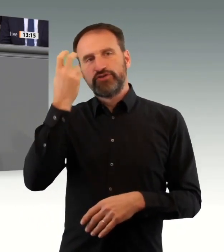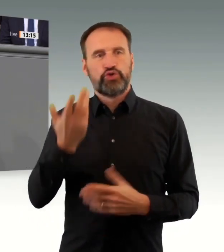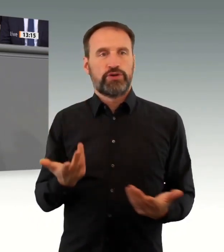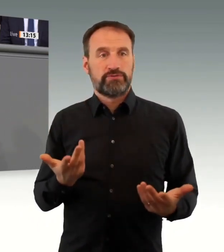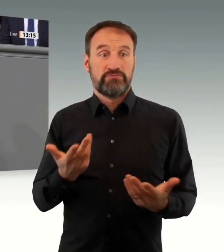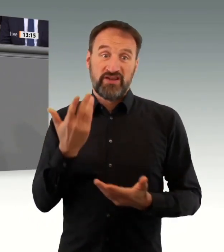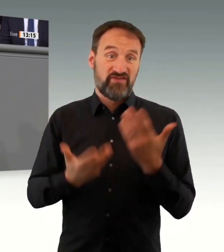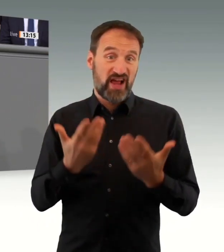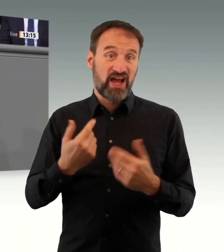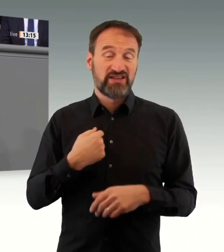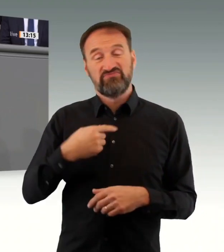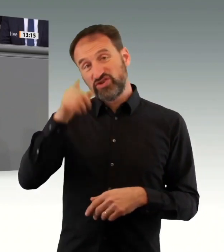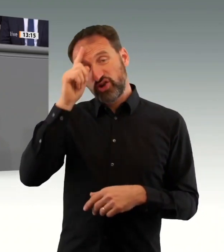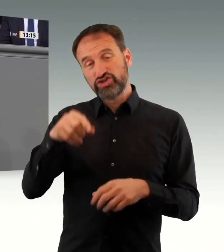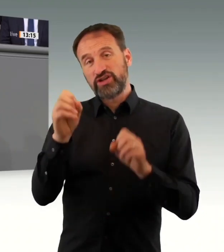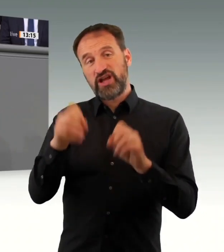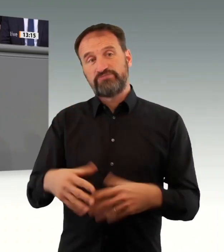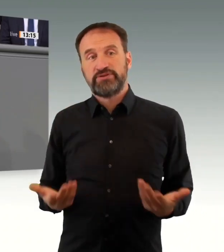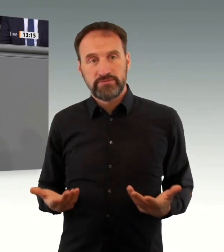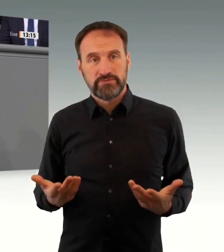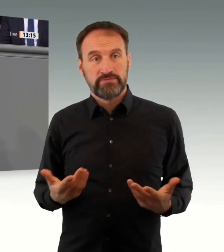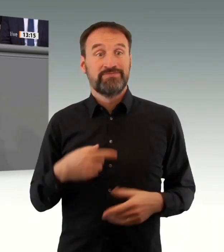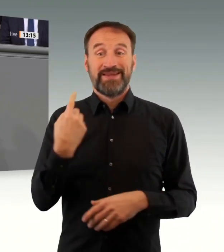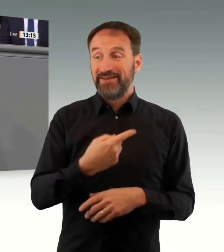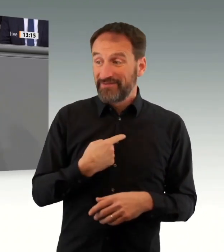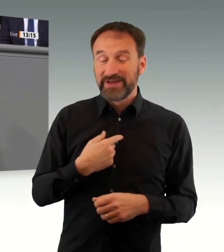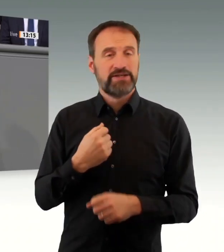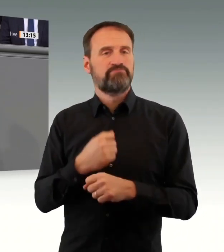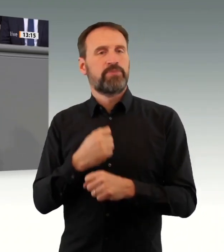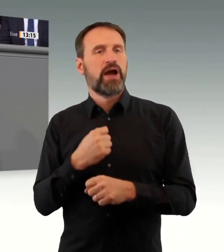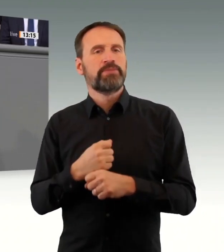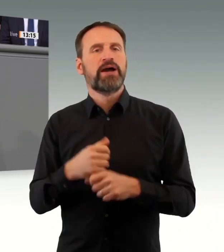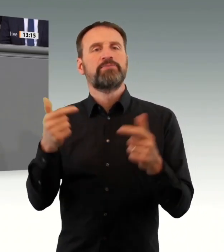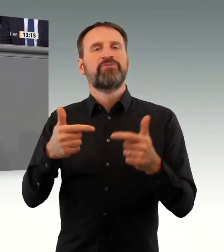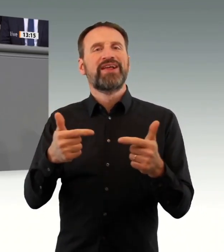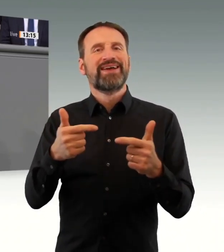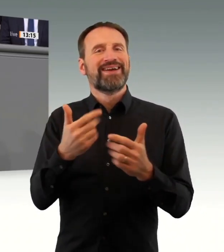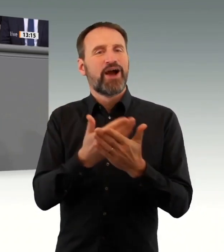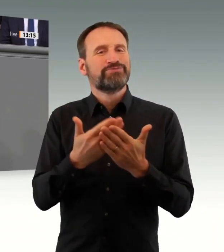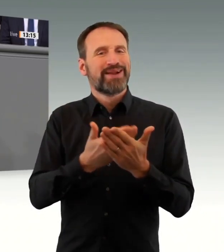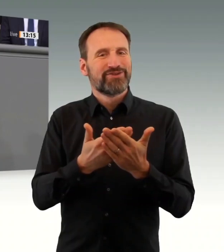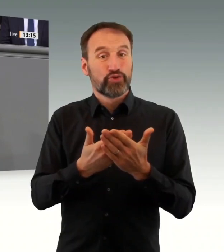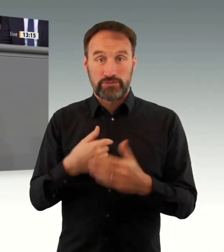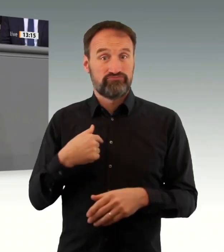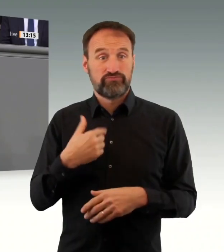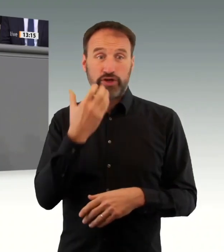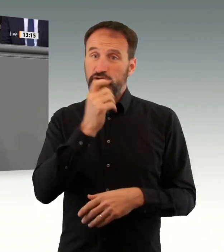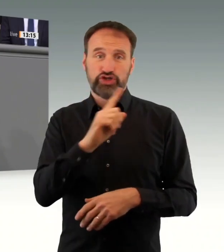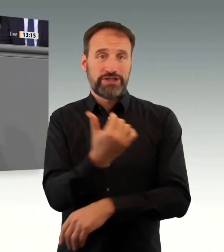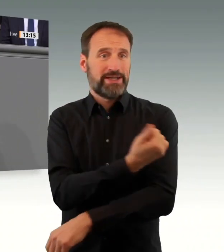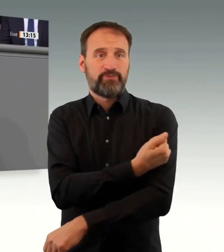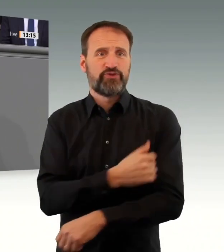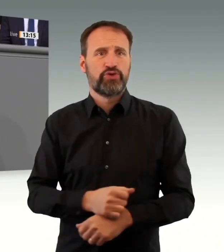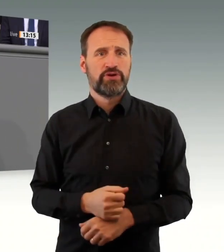hin. Heute ist es auch die Aufgabe in diesem Hause, all jenen eine Stimme zu verleihen, in den letzten zwei Jahren die Pandemie nicht durch Talkshow